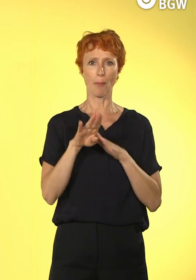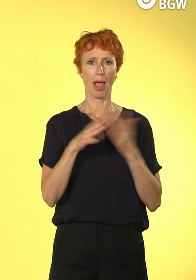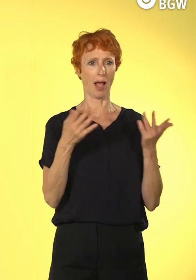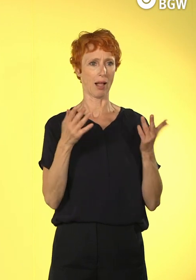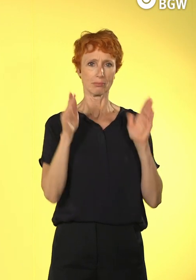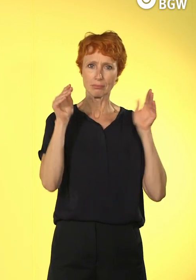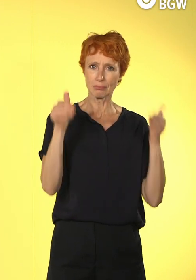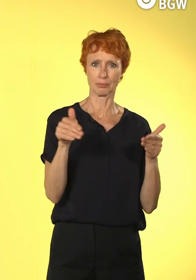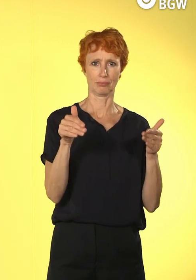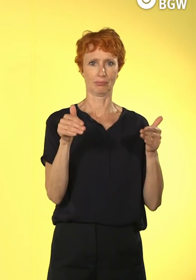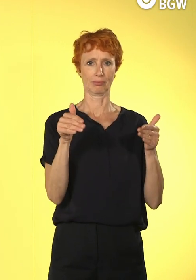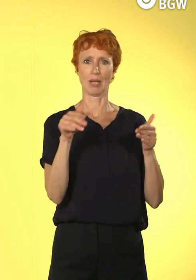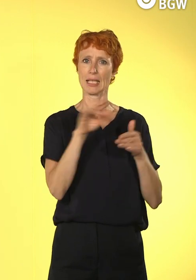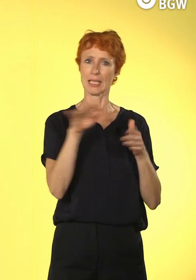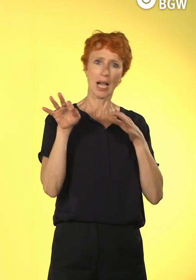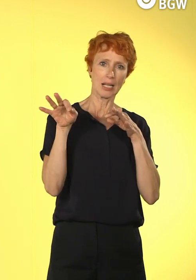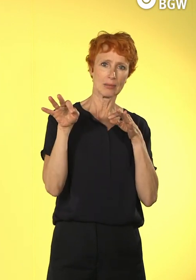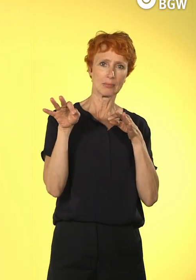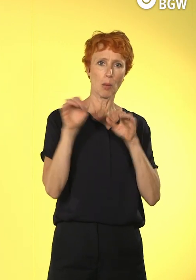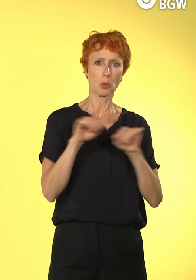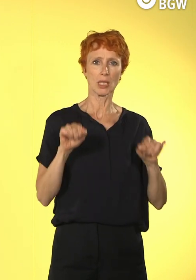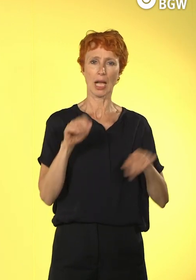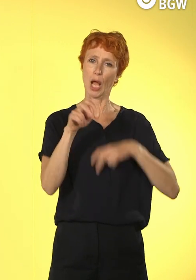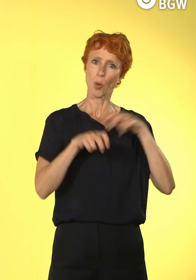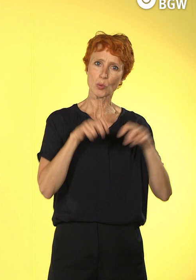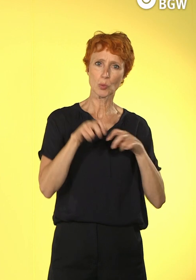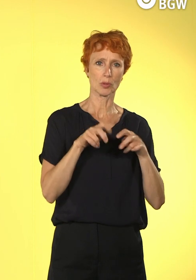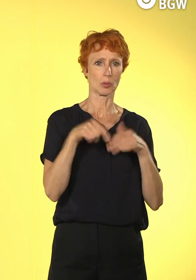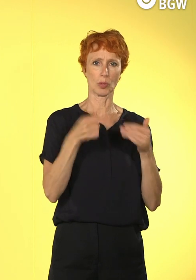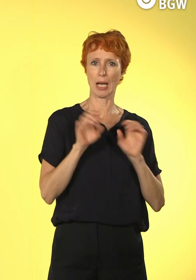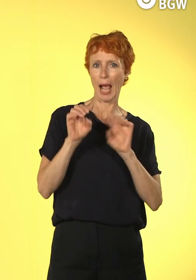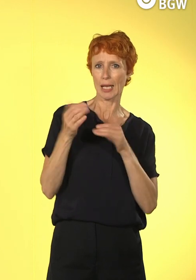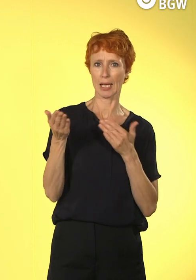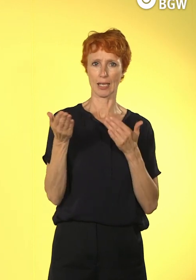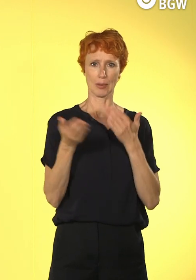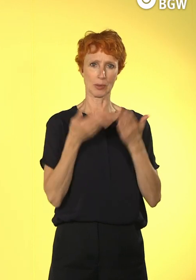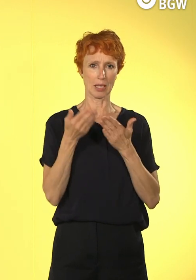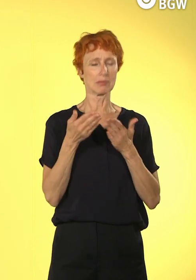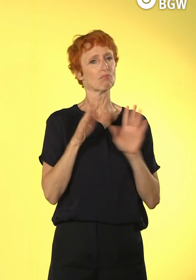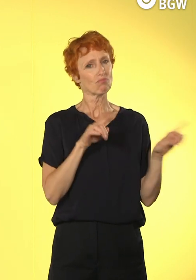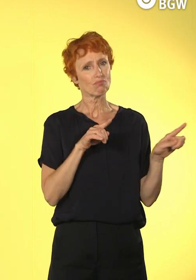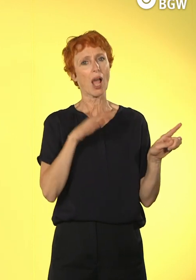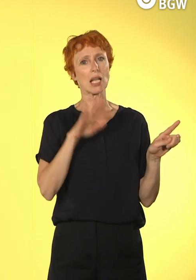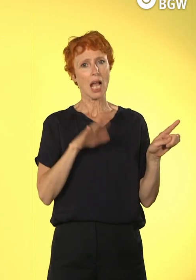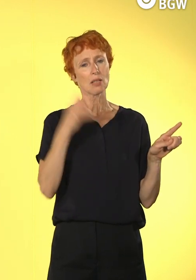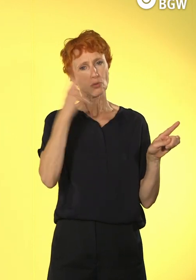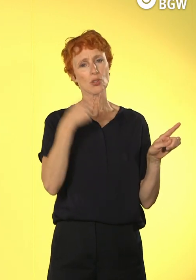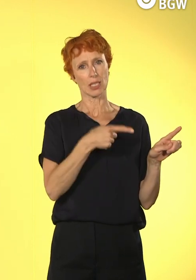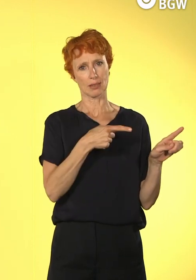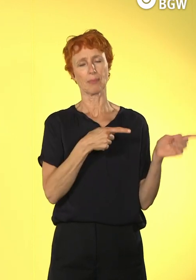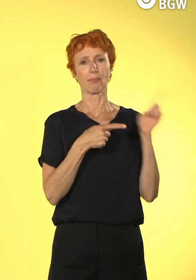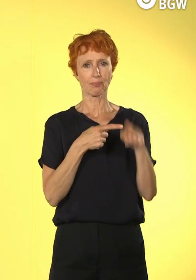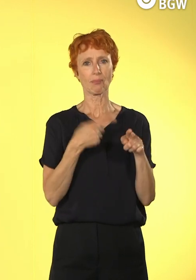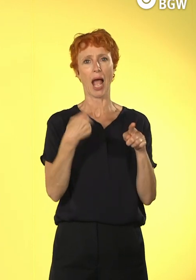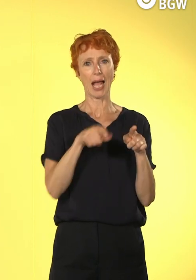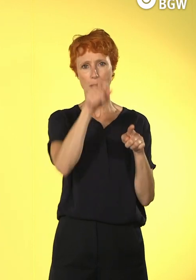zwangsweise reinversetzen muss, dann denke ich auch anders darüber nach. Und dann kam so langsam das Verständnis. Und bei der anderen Person ist es total in die